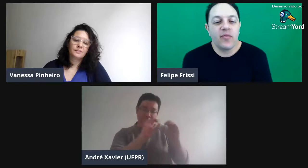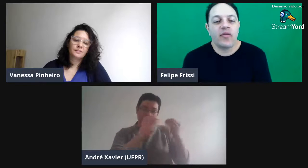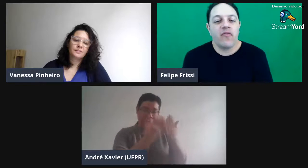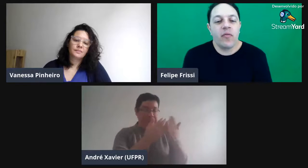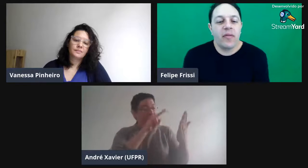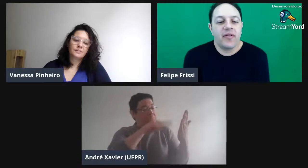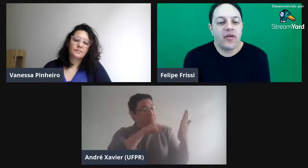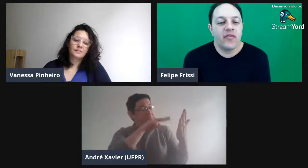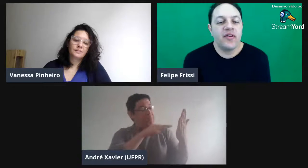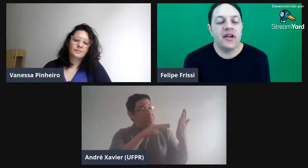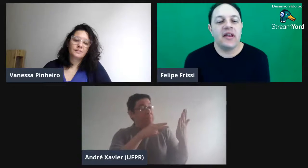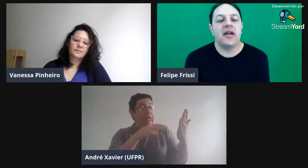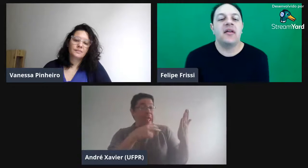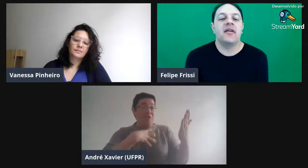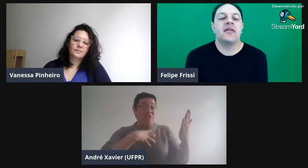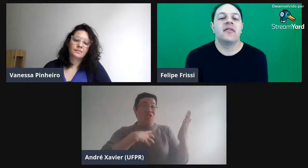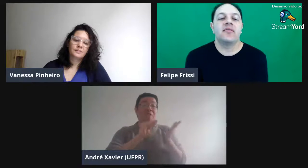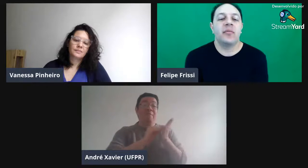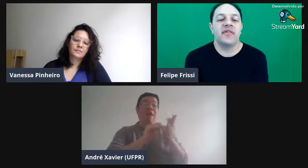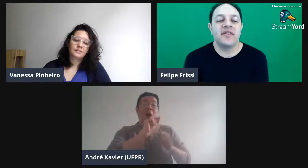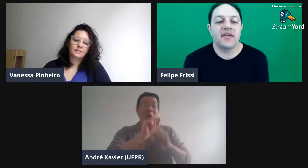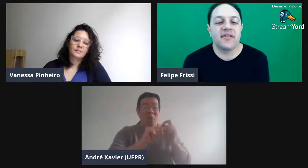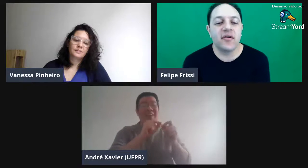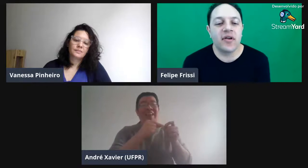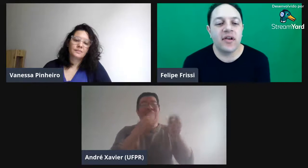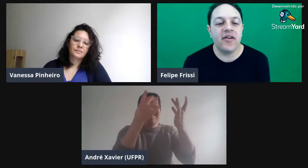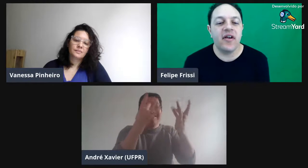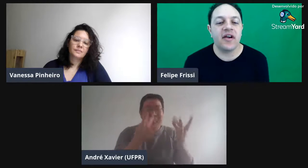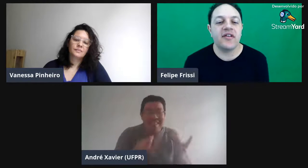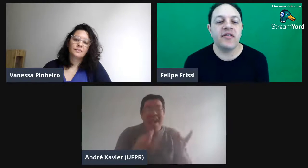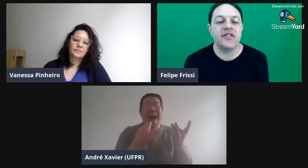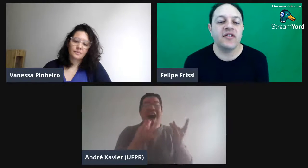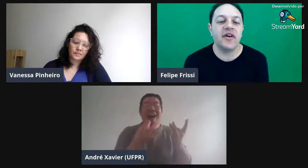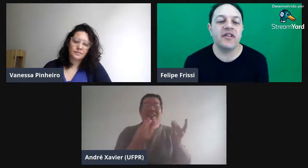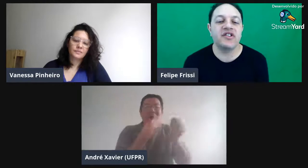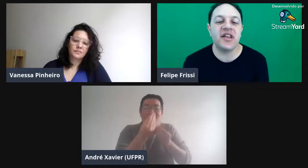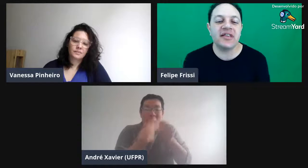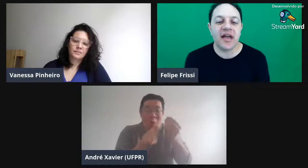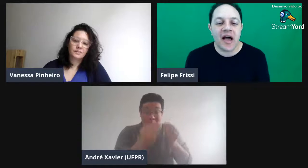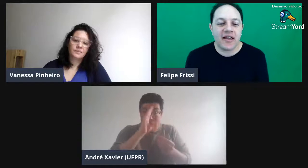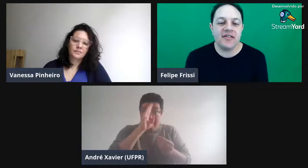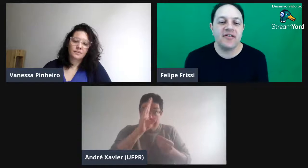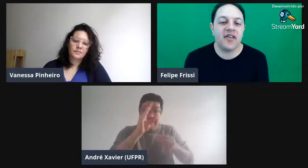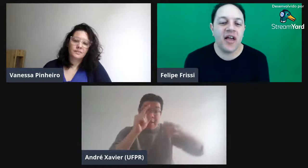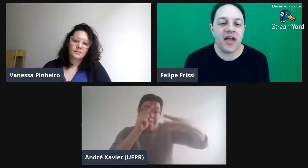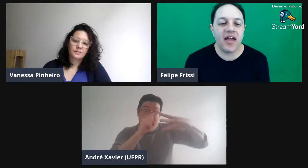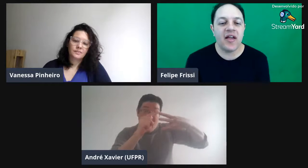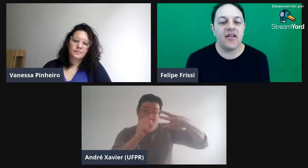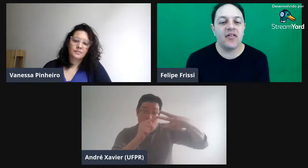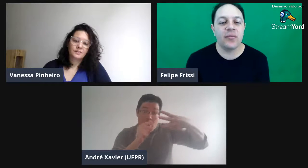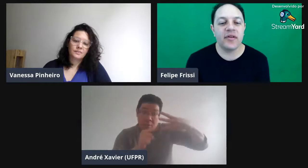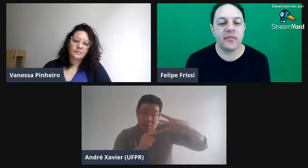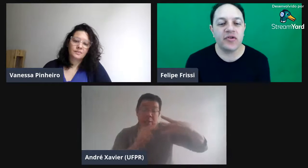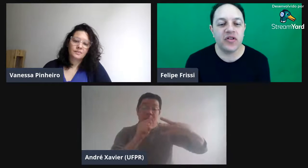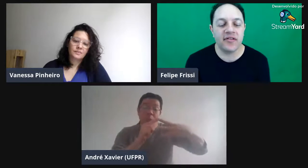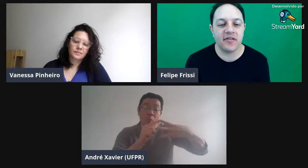Teve um momento que eu vi, né, na sua apresentação, que eu senti falta de detalhes, por exemplo, desses